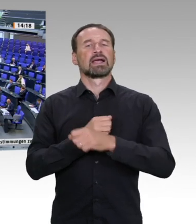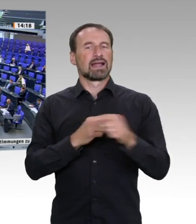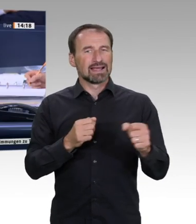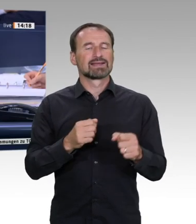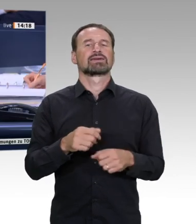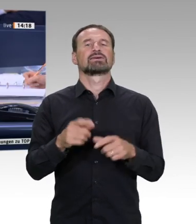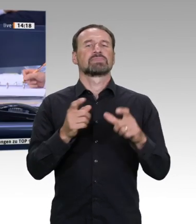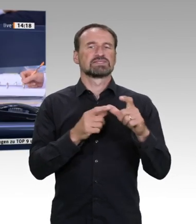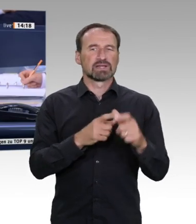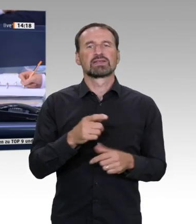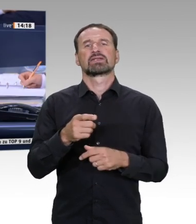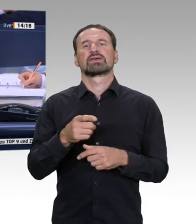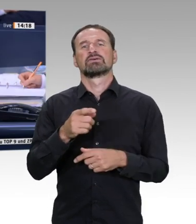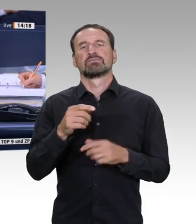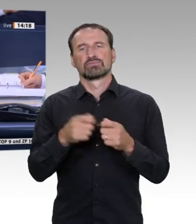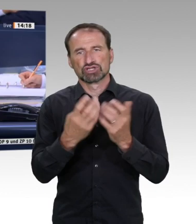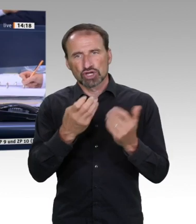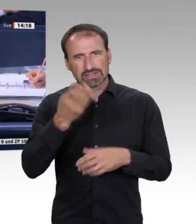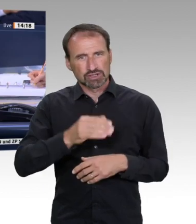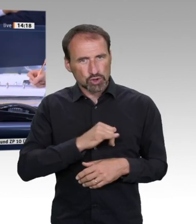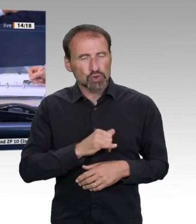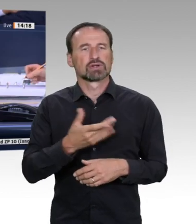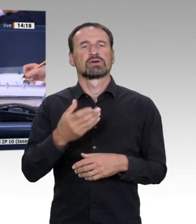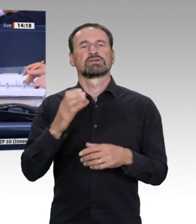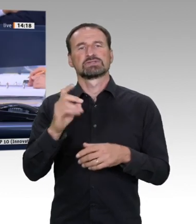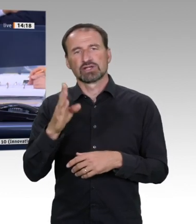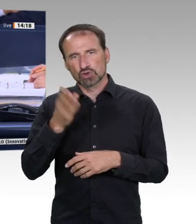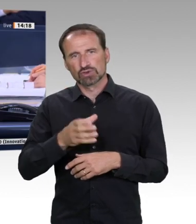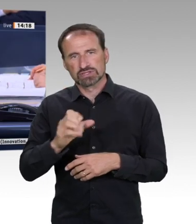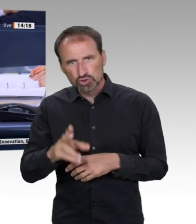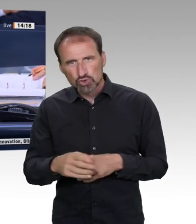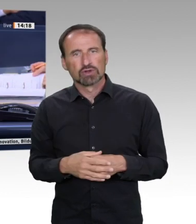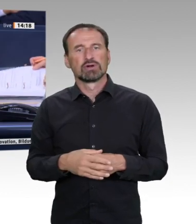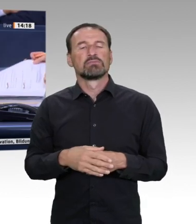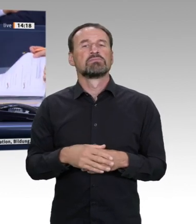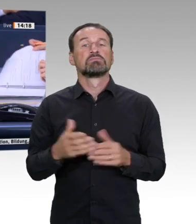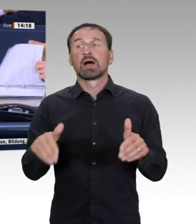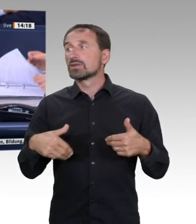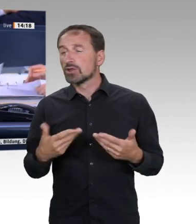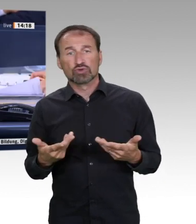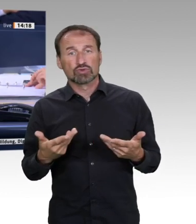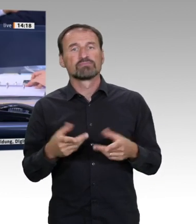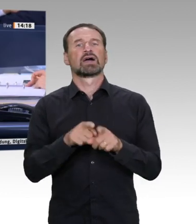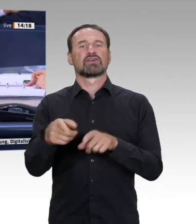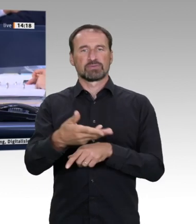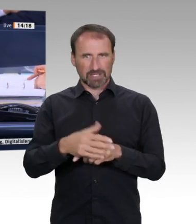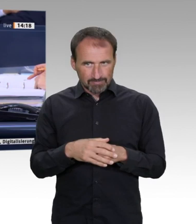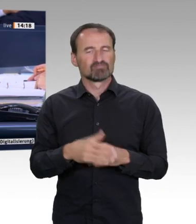Beschlussempfehlung des Ausschusses ist damit angenommen. Beschlussempfehlung des Ausschusses für Umwelt, Naturschutz und nukleare